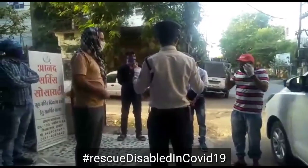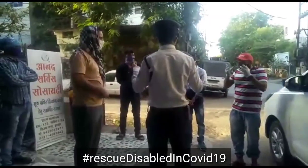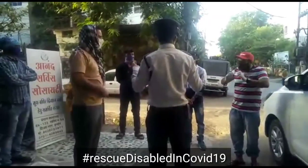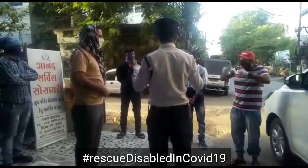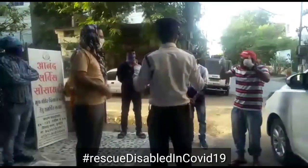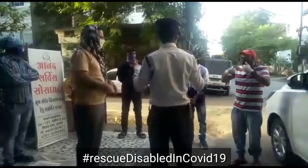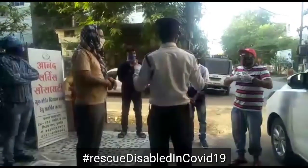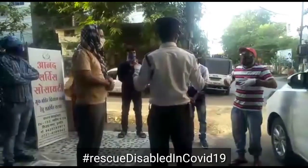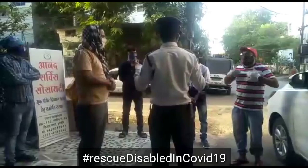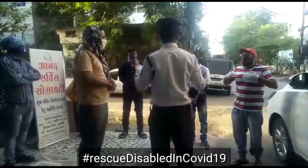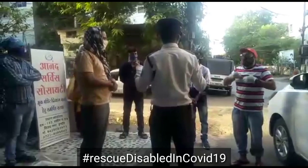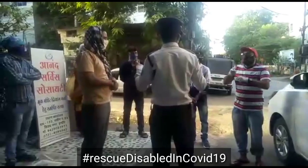जाने